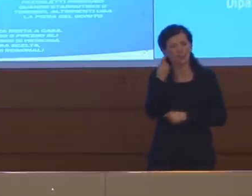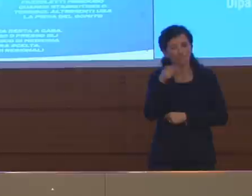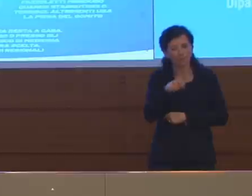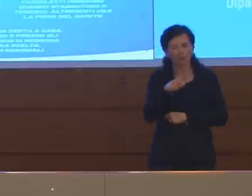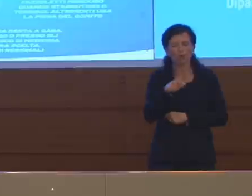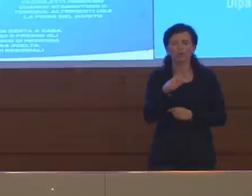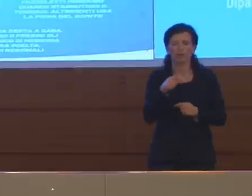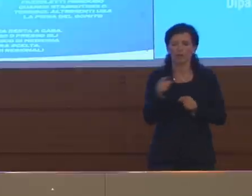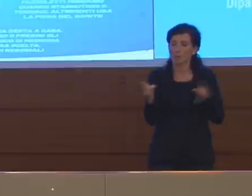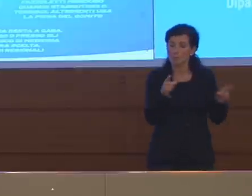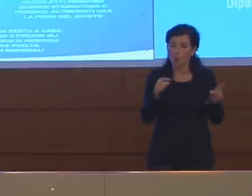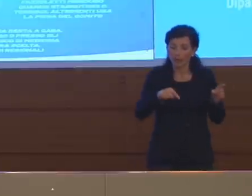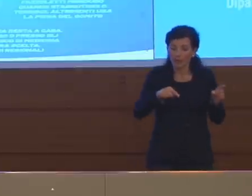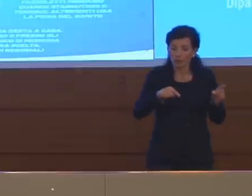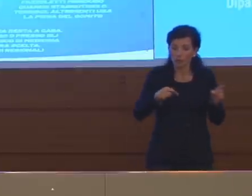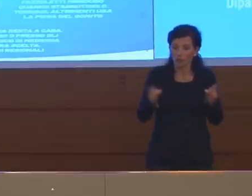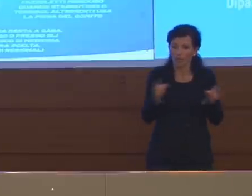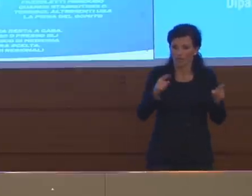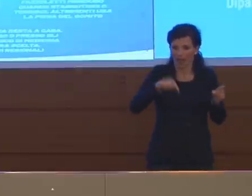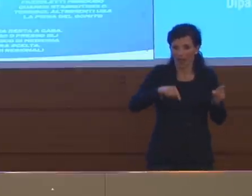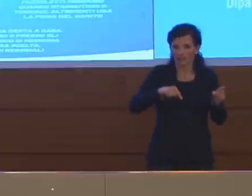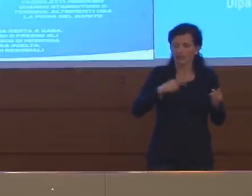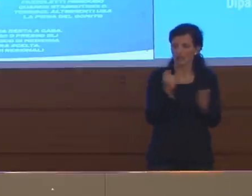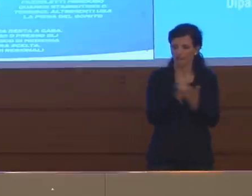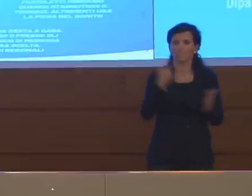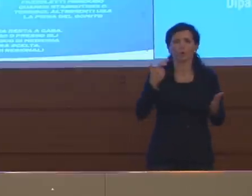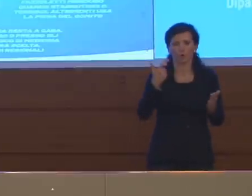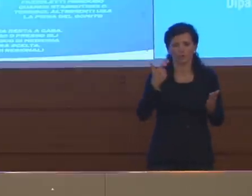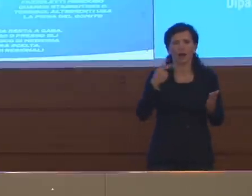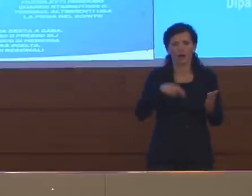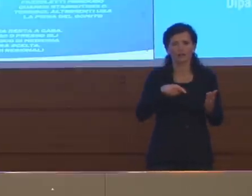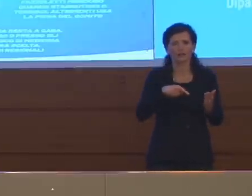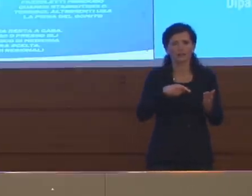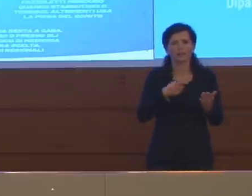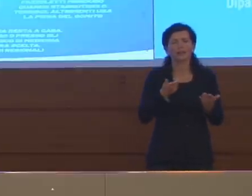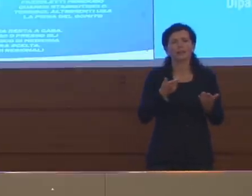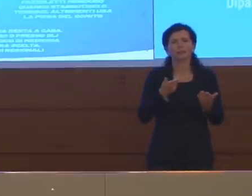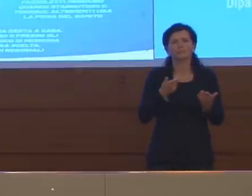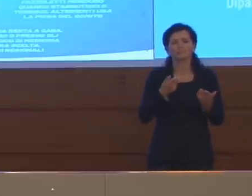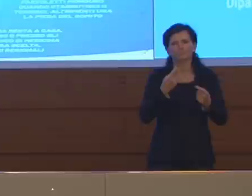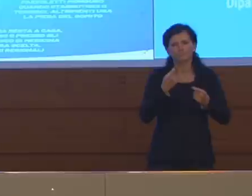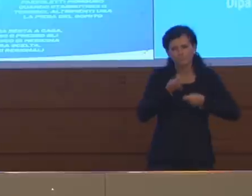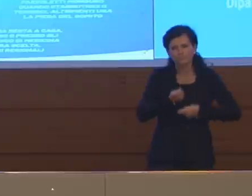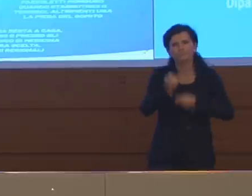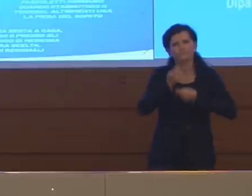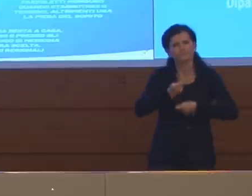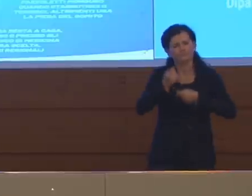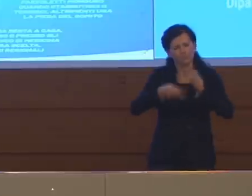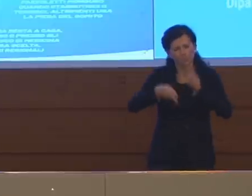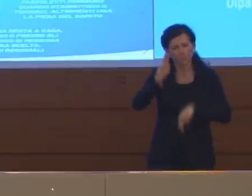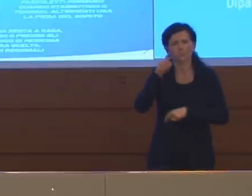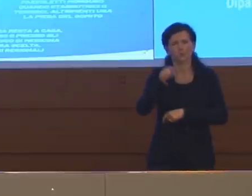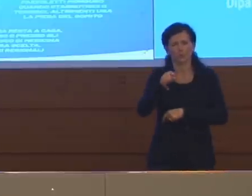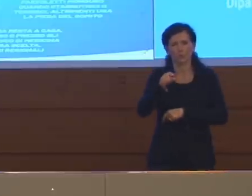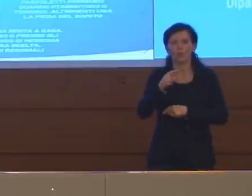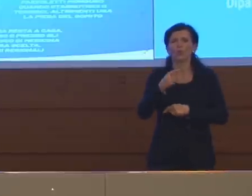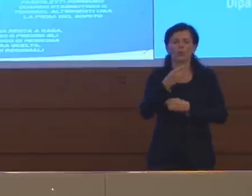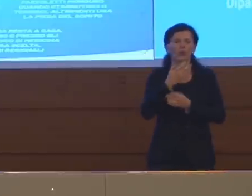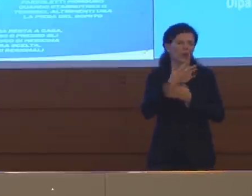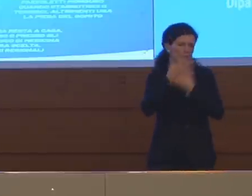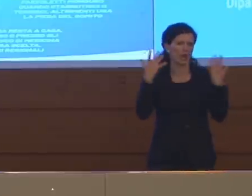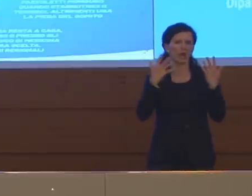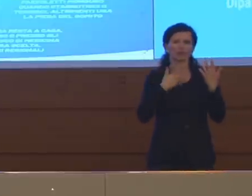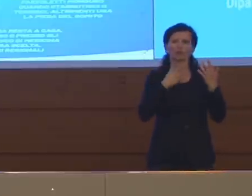di questa fase proprio di spingere molto l'organizzazione che probabilmente ha delle disomogeneità